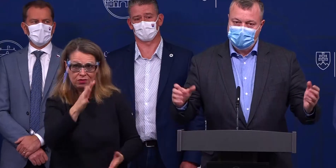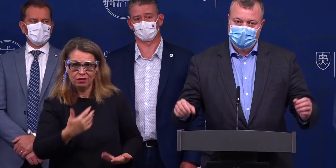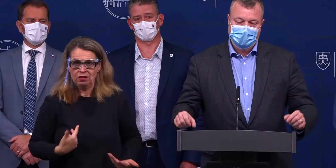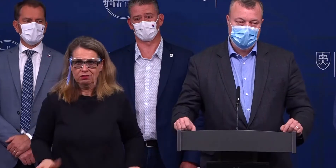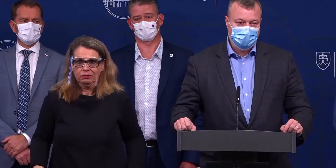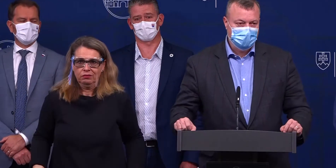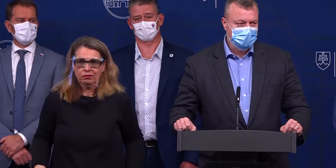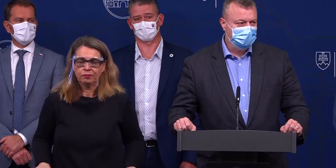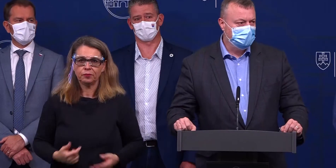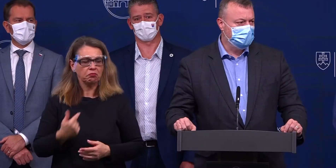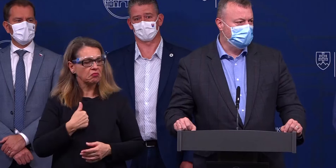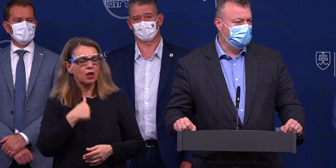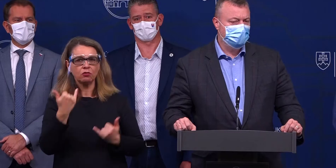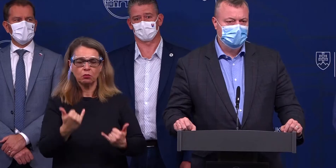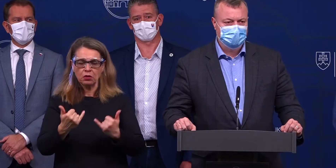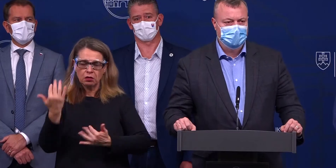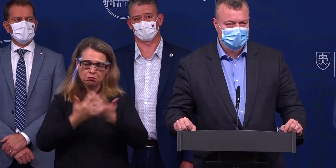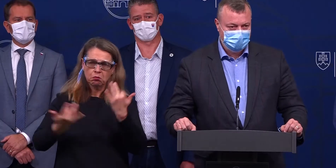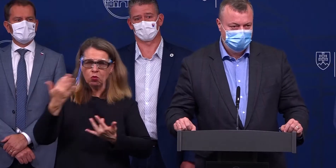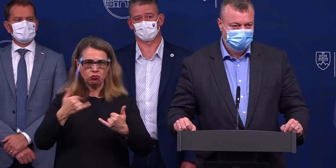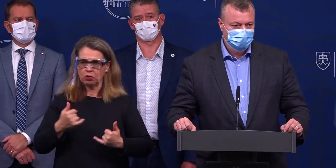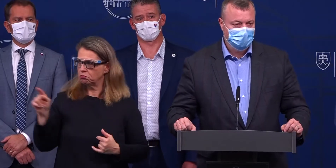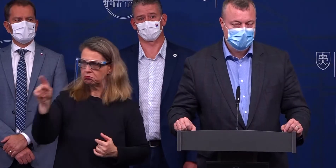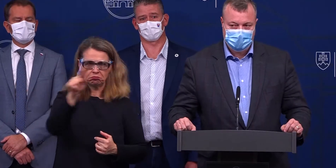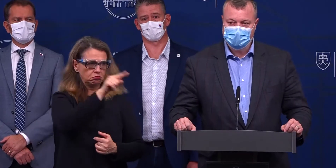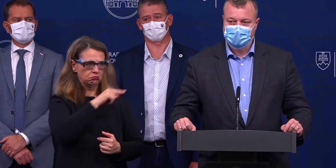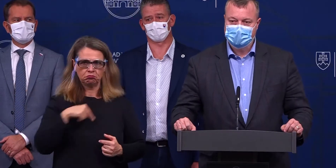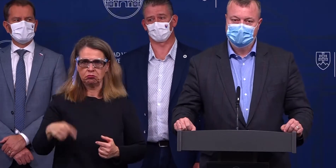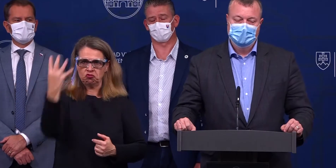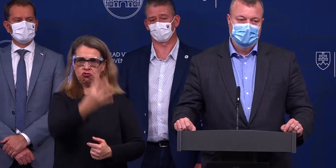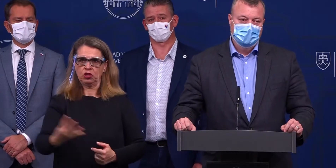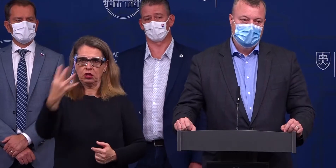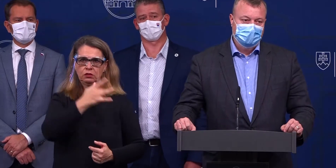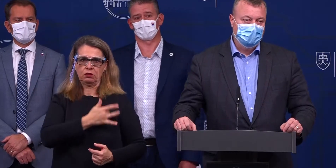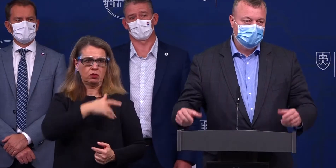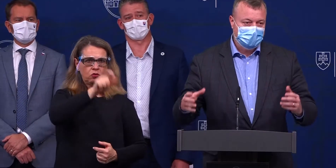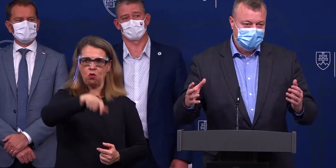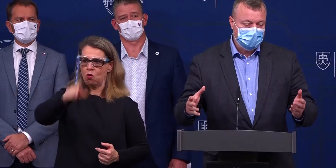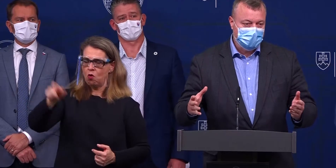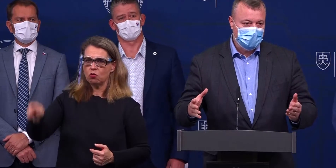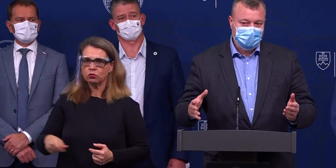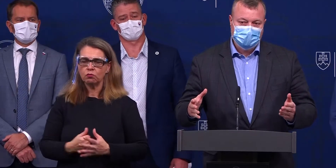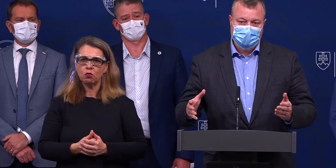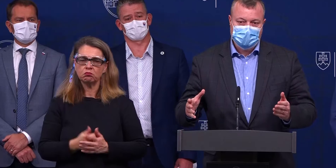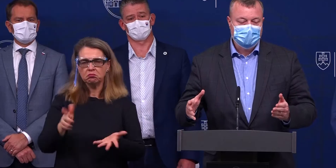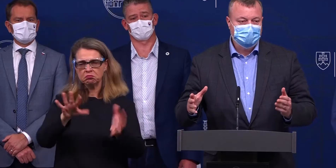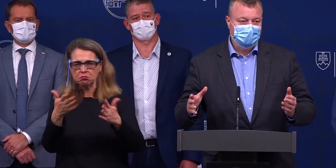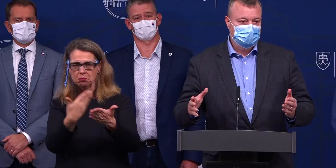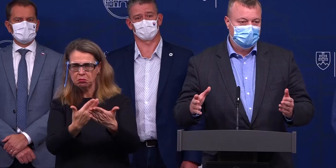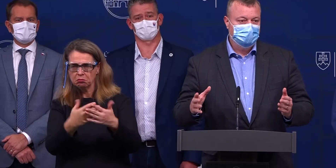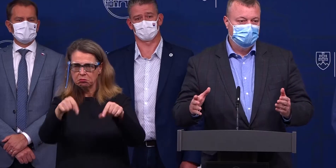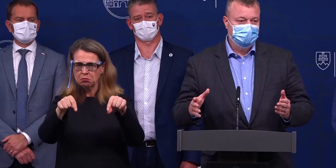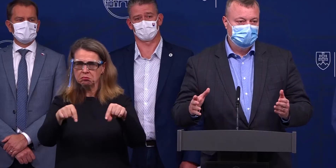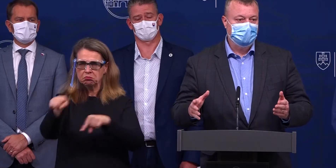Ja som si to narýchlo spočítal, teraz nás tu je zhruba tak 40, čo síce 40. Čiže podľa štatistickej pravdepodobnosti sú